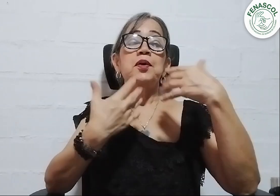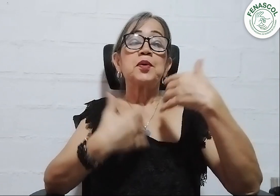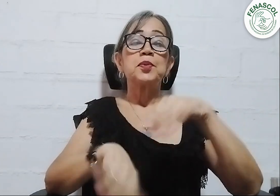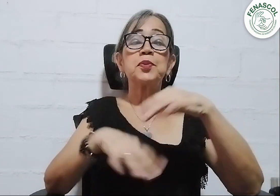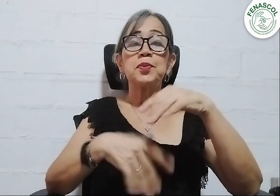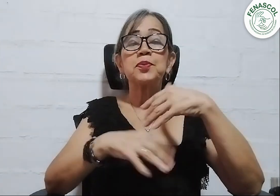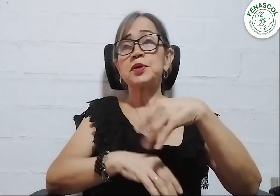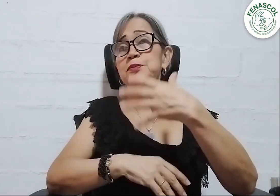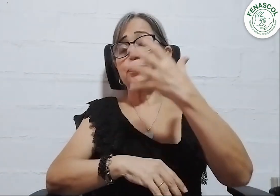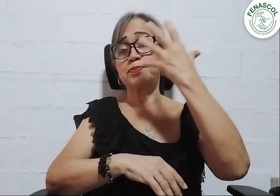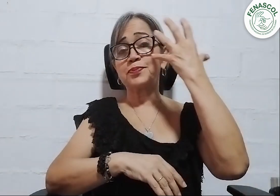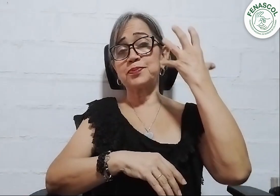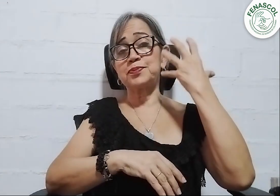Pertenezco a Sorbal